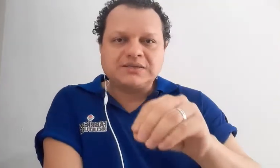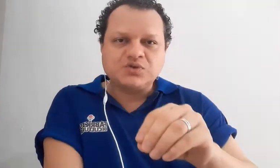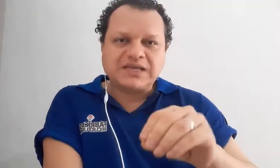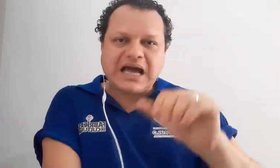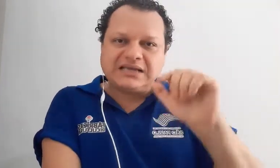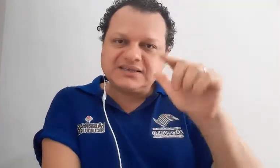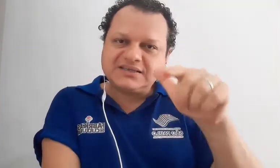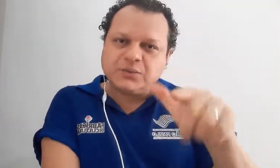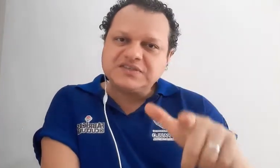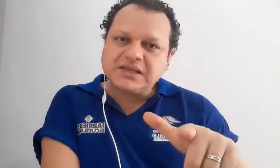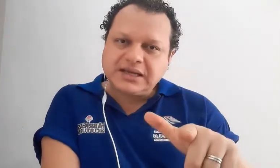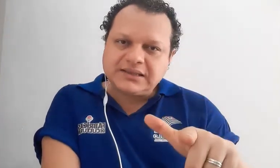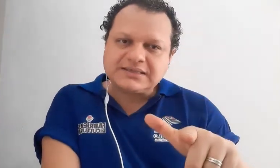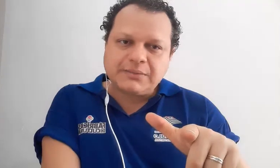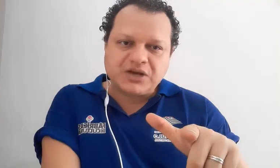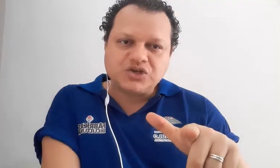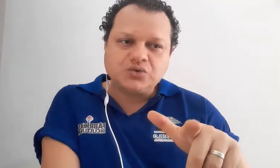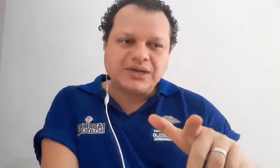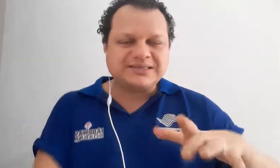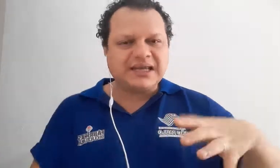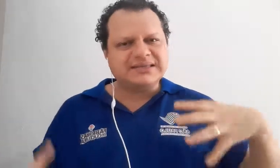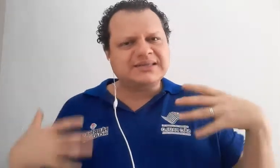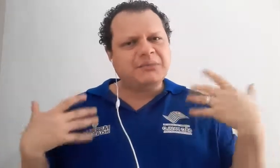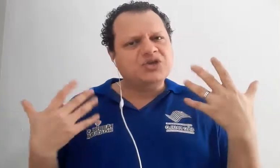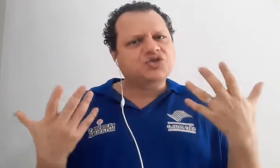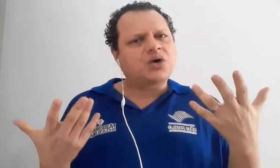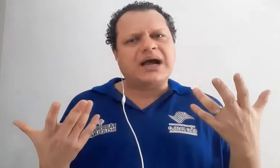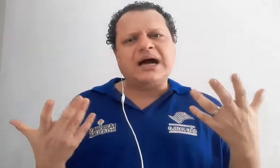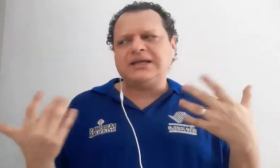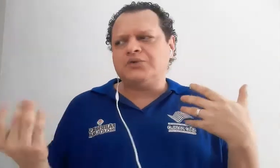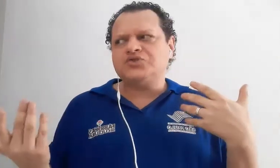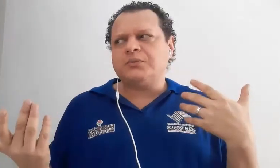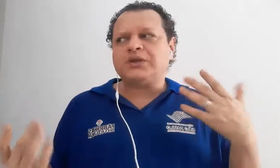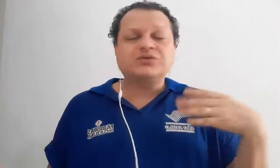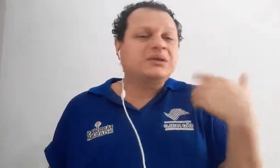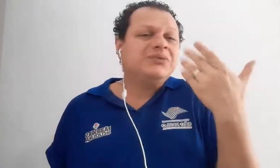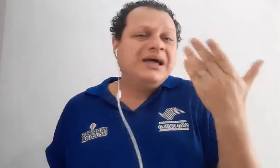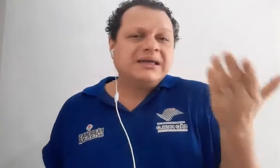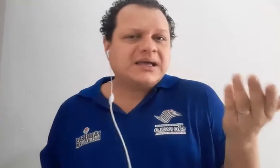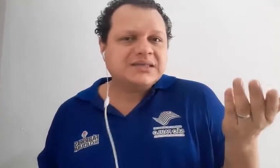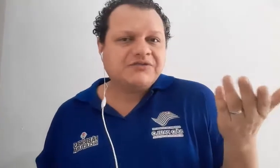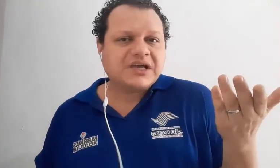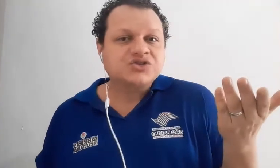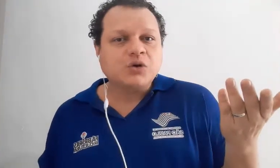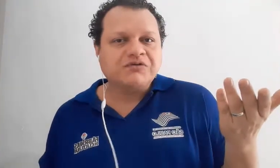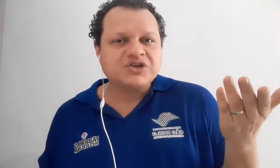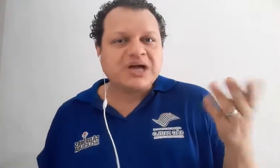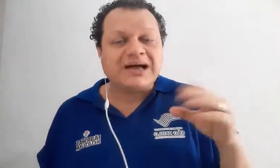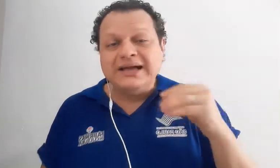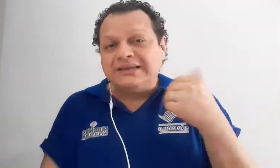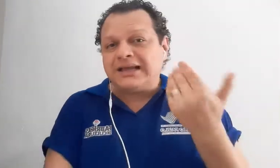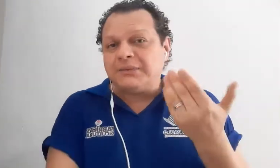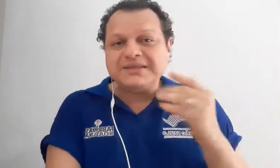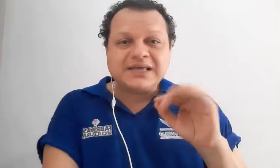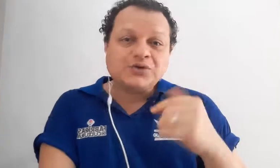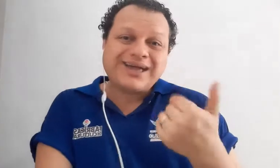musicais que estão escritas na partitura, sem necessariamente tocar nenhum instrumento. Então, o que significa solfejar? Nada mais é do que